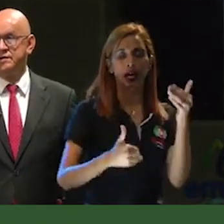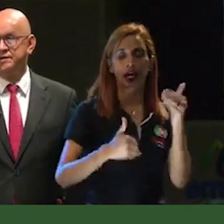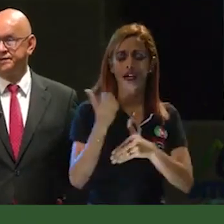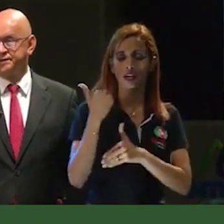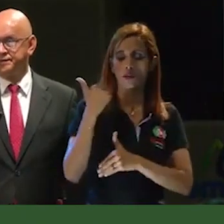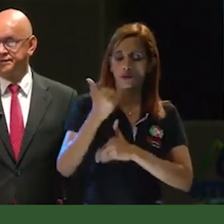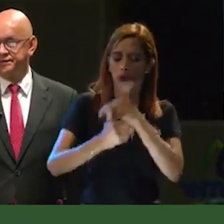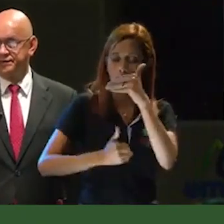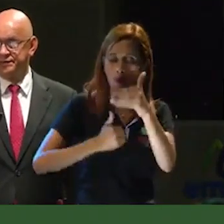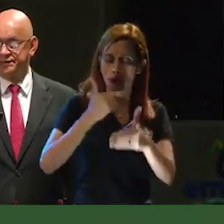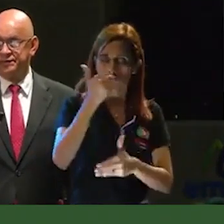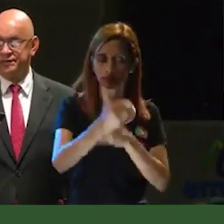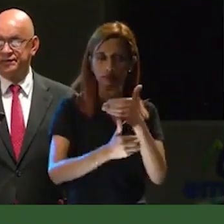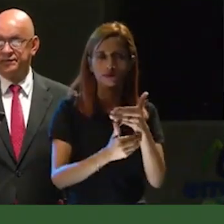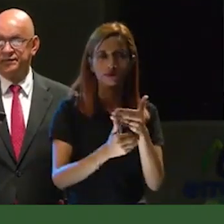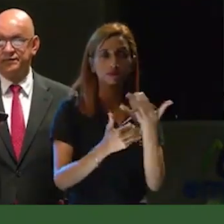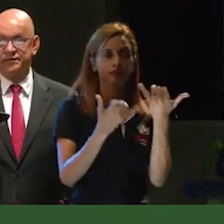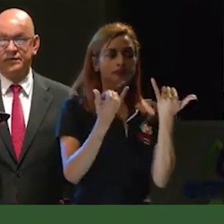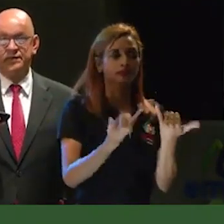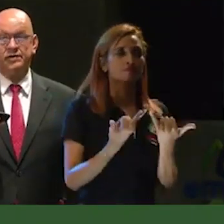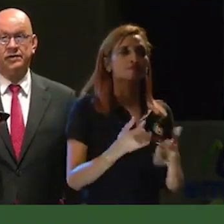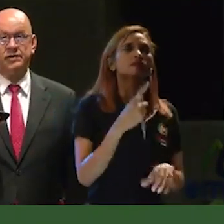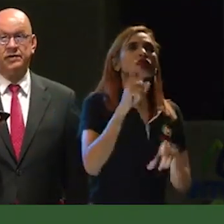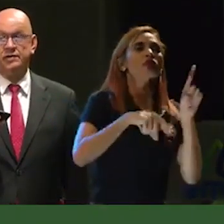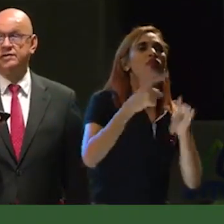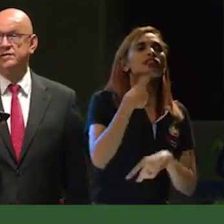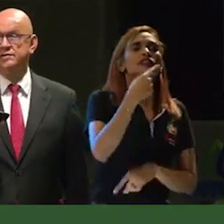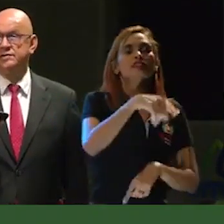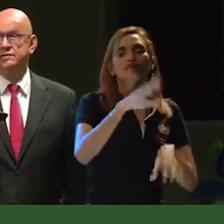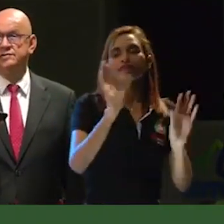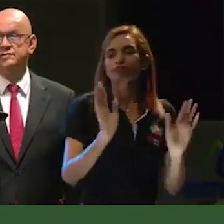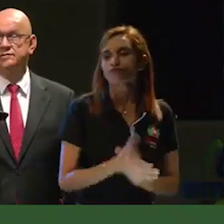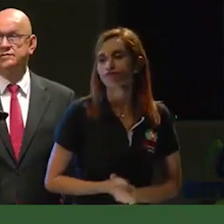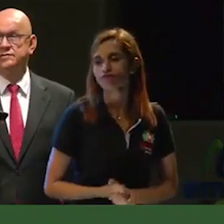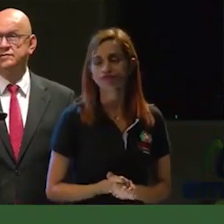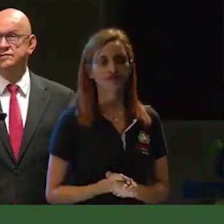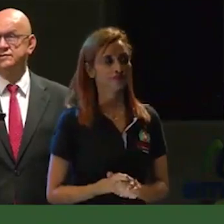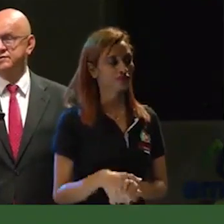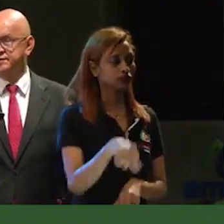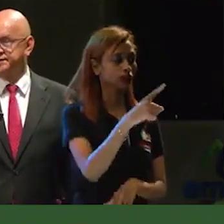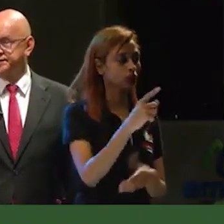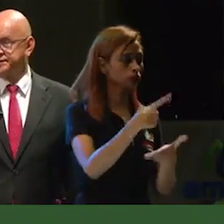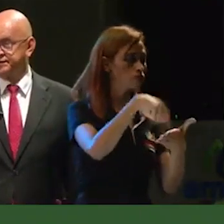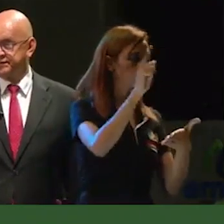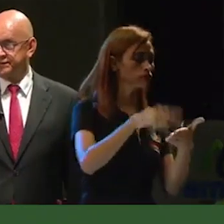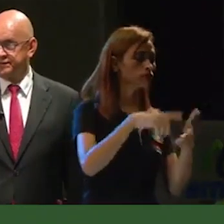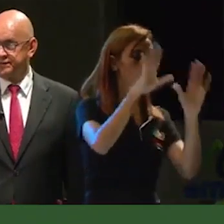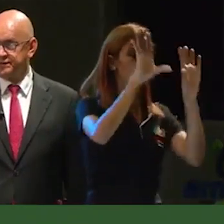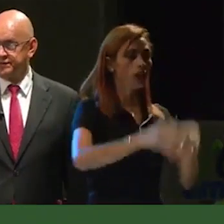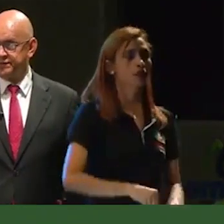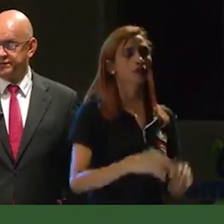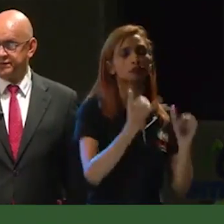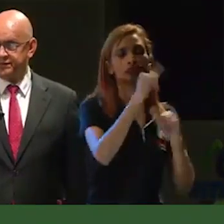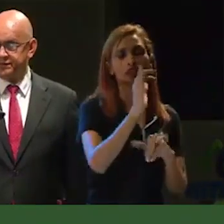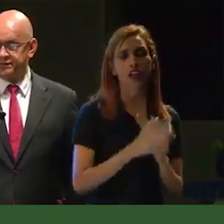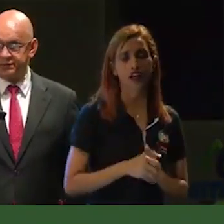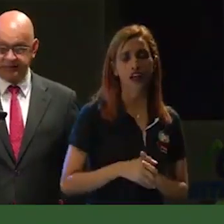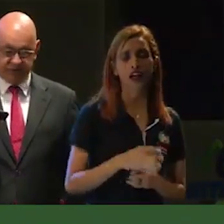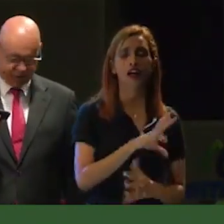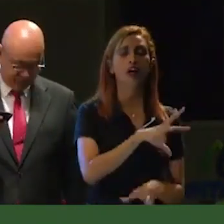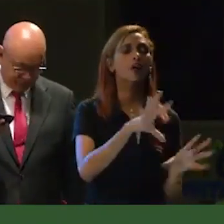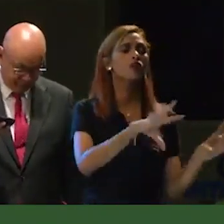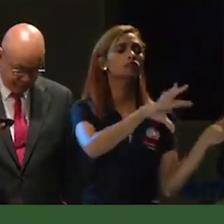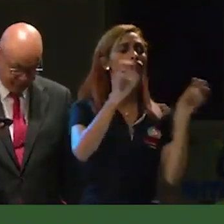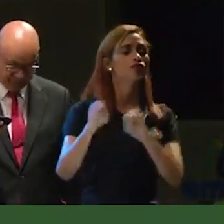titánico. Muchos hoy decían, no, es que simplemente el contrato se acabó y como se acabó, pues lo retomó.